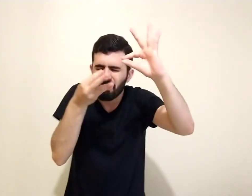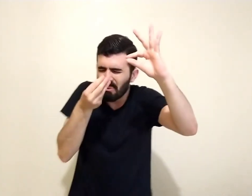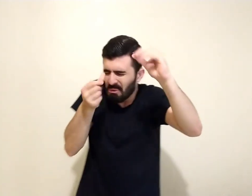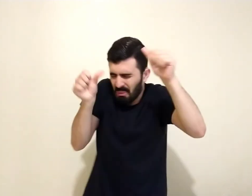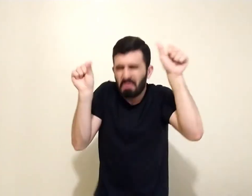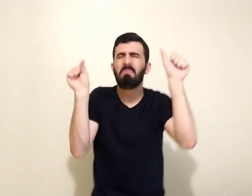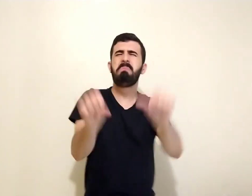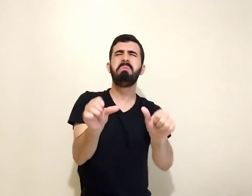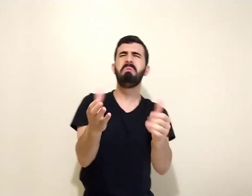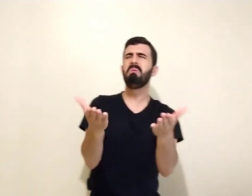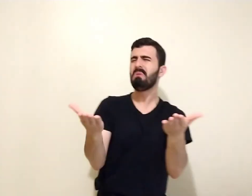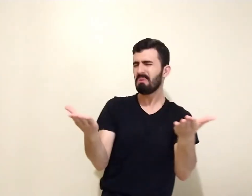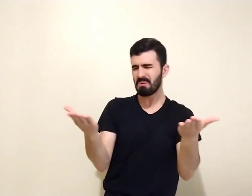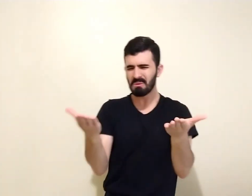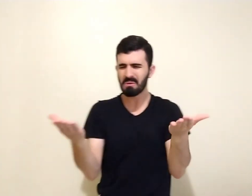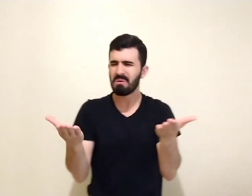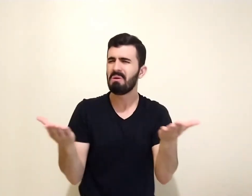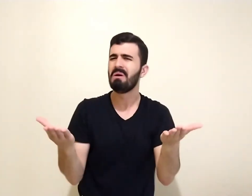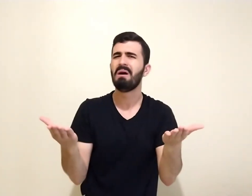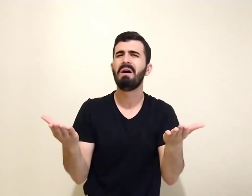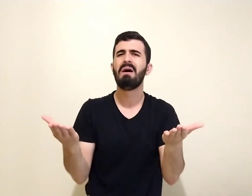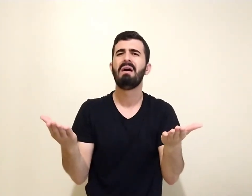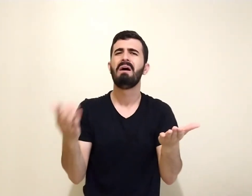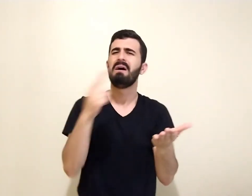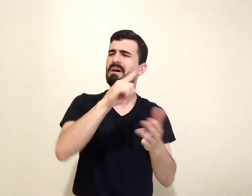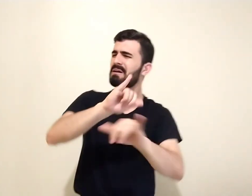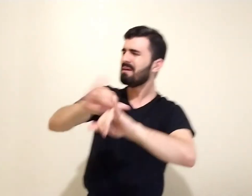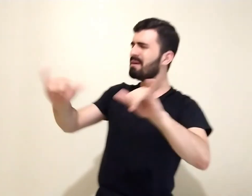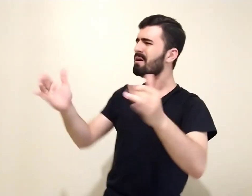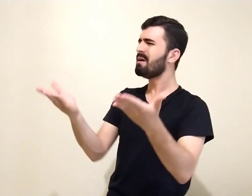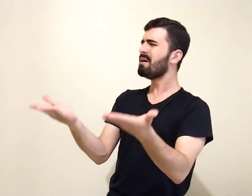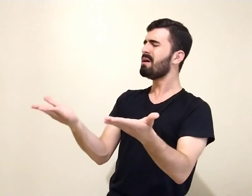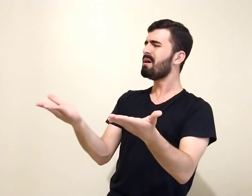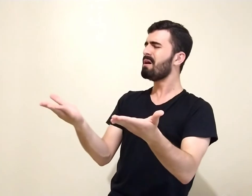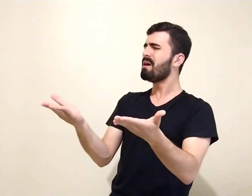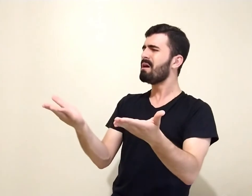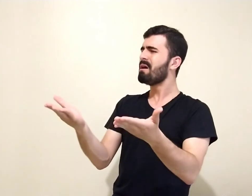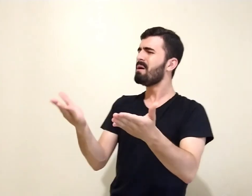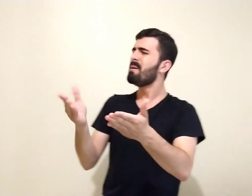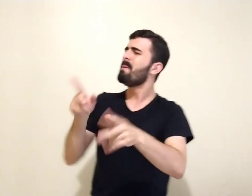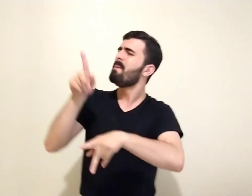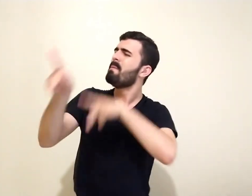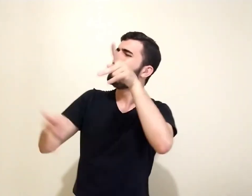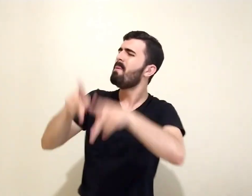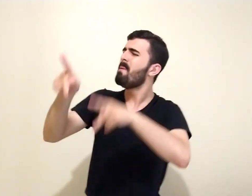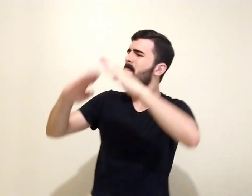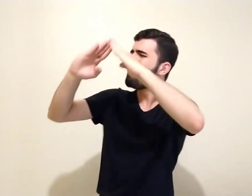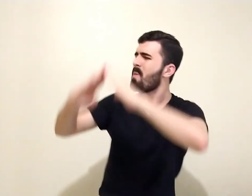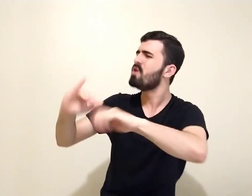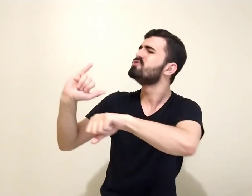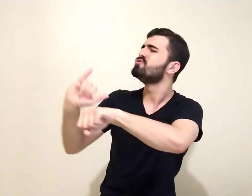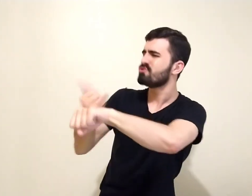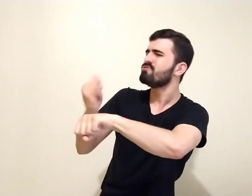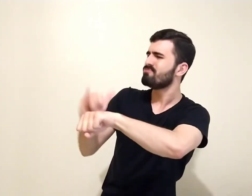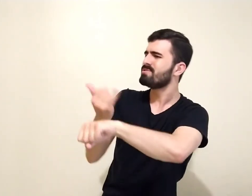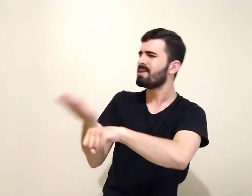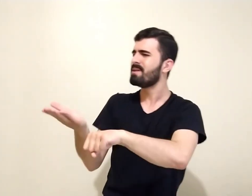produziu uvas selvagens, agora habitantes de